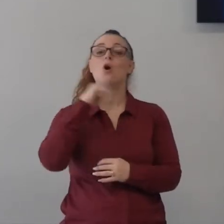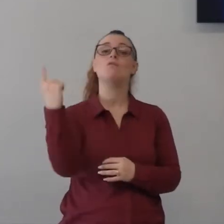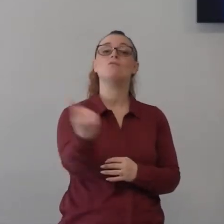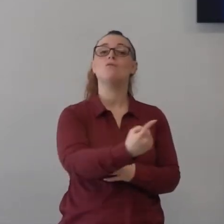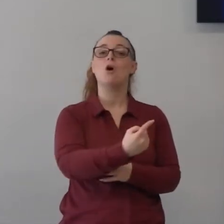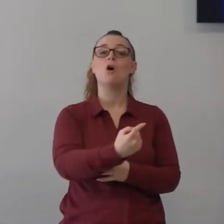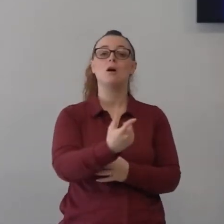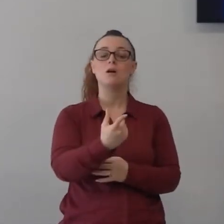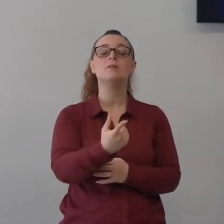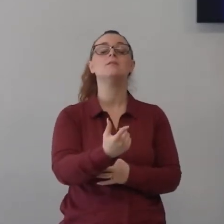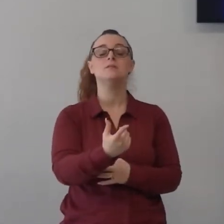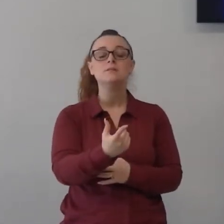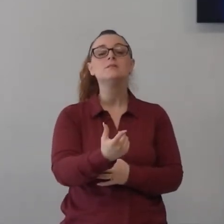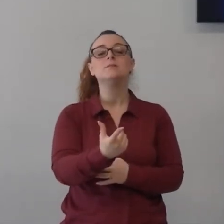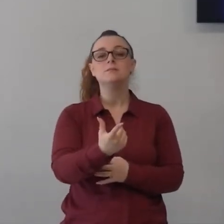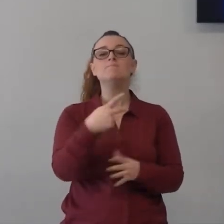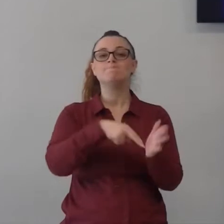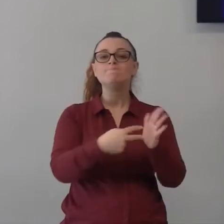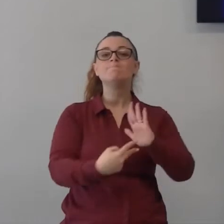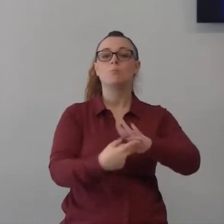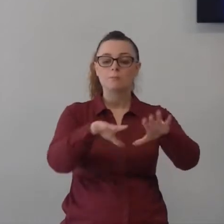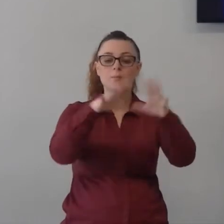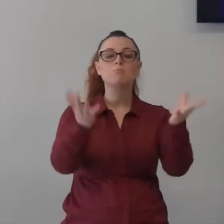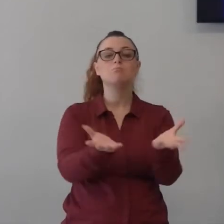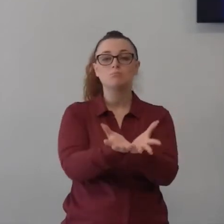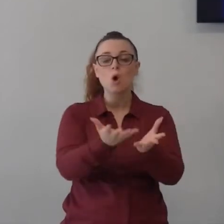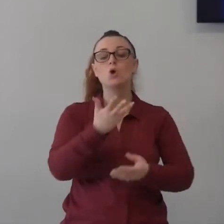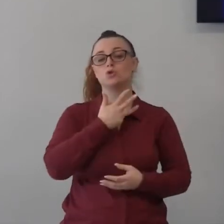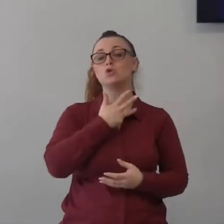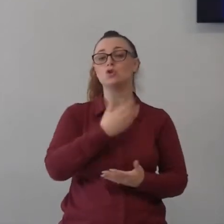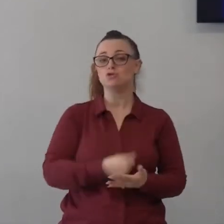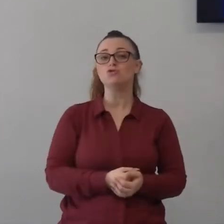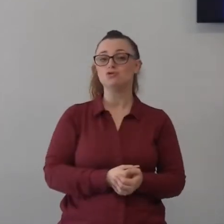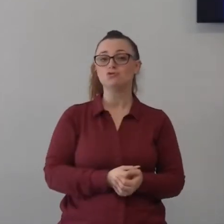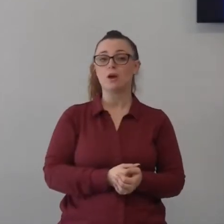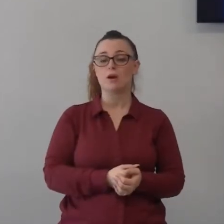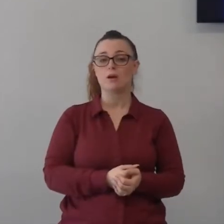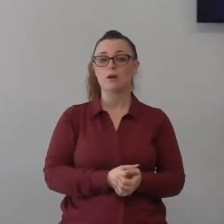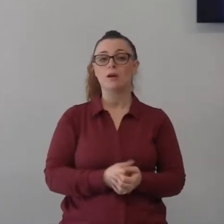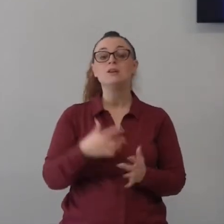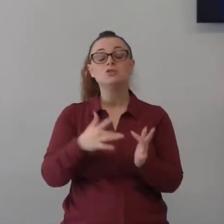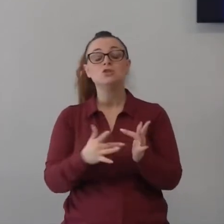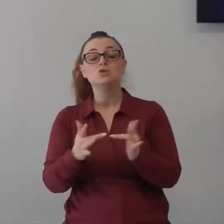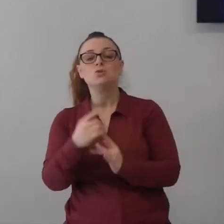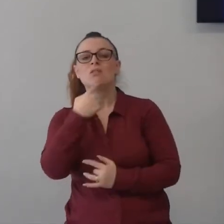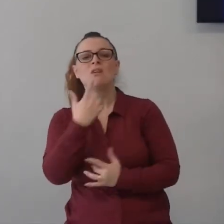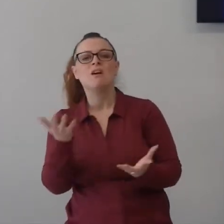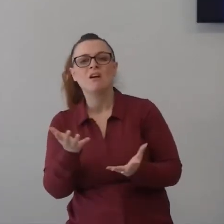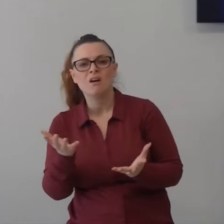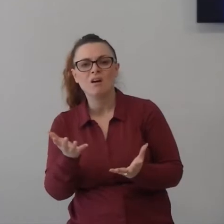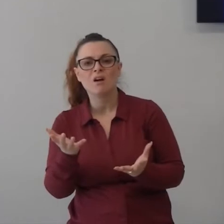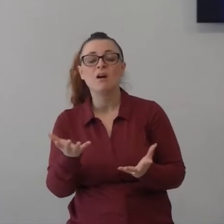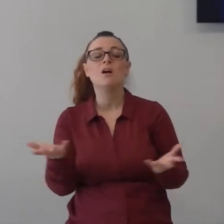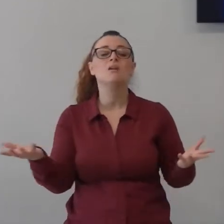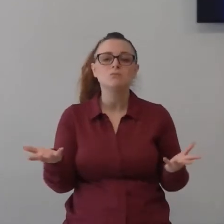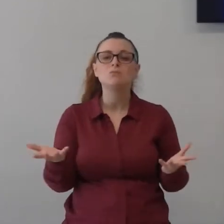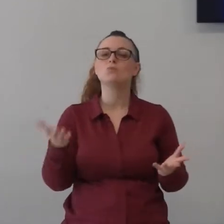soltanto alla vita da che c'è ma stava pensando a tutto e noi passiamo